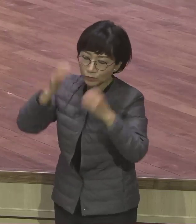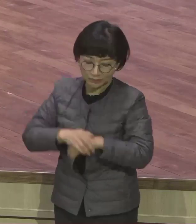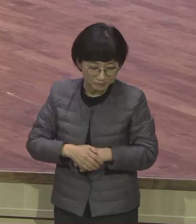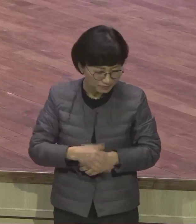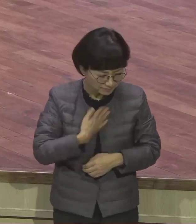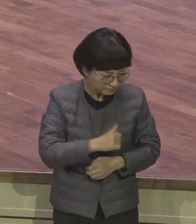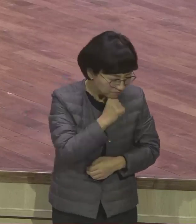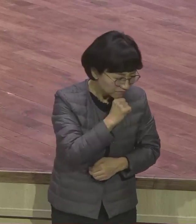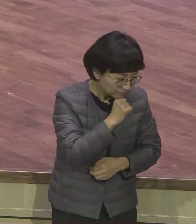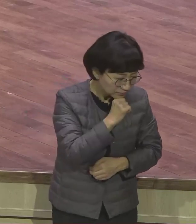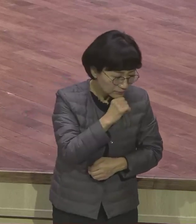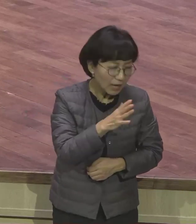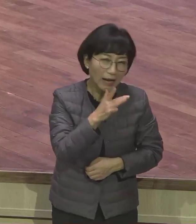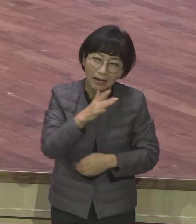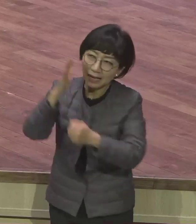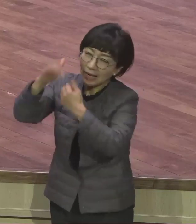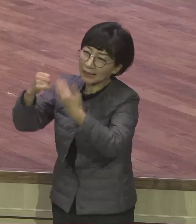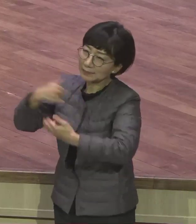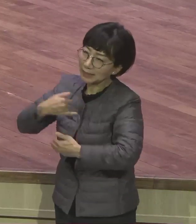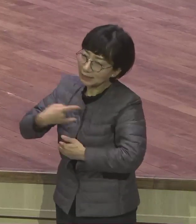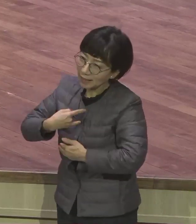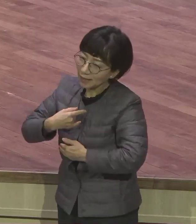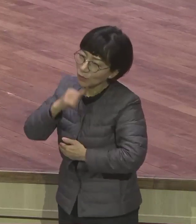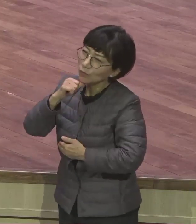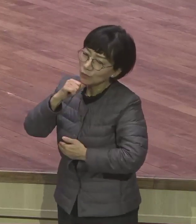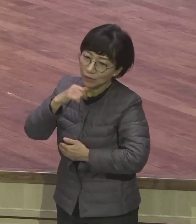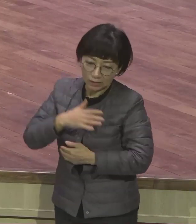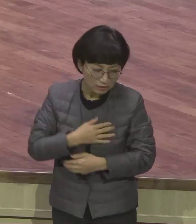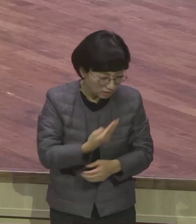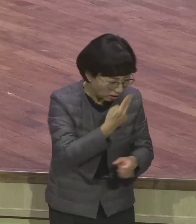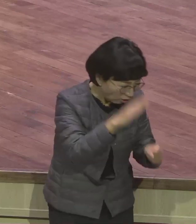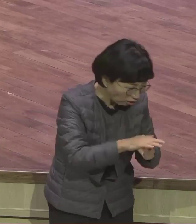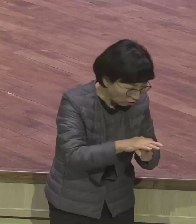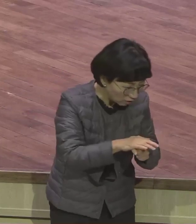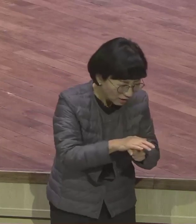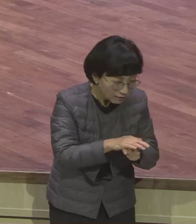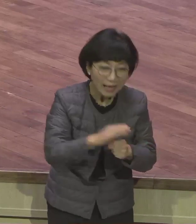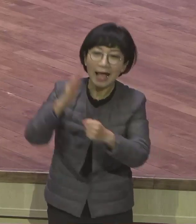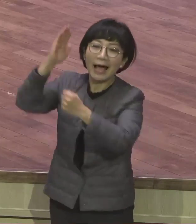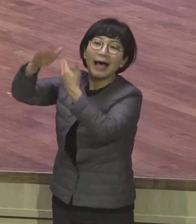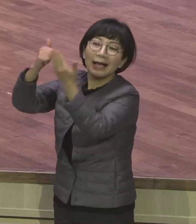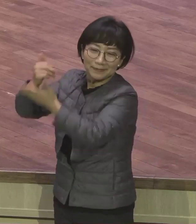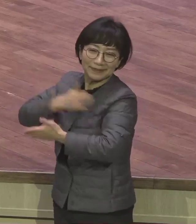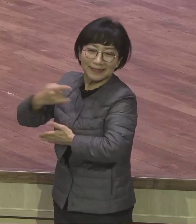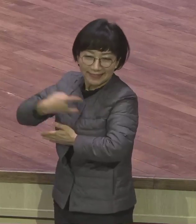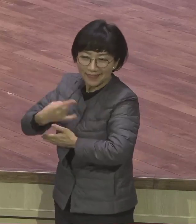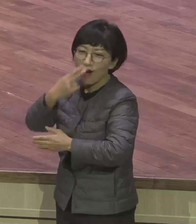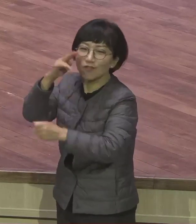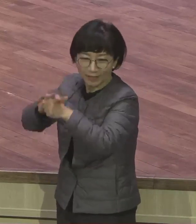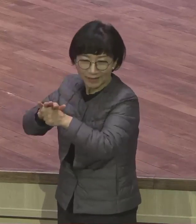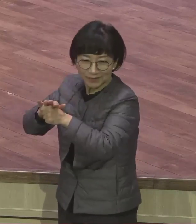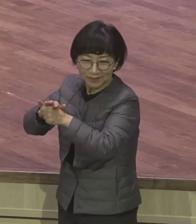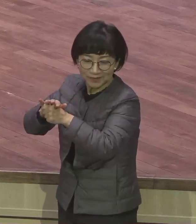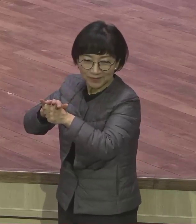아픔을 이런 억울함을 하나님께서 이렇게 해야 돼요 그래야 감사가 나와요